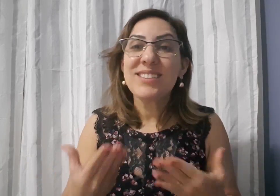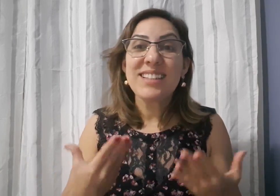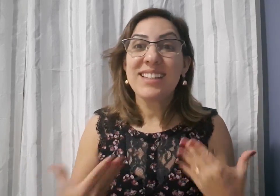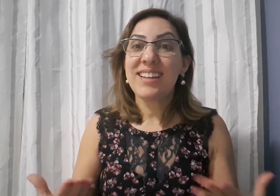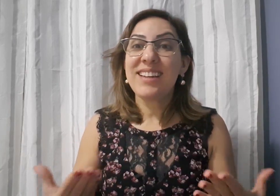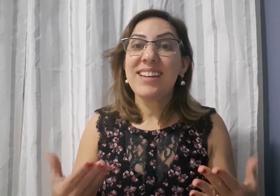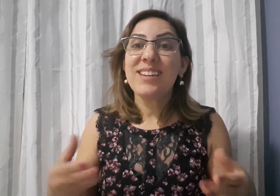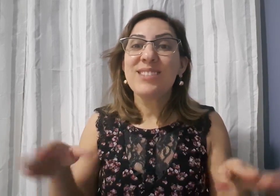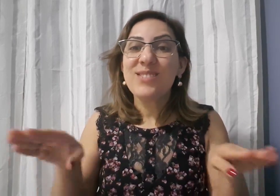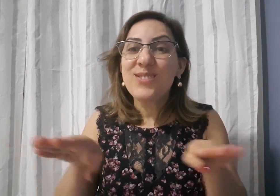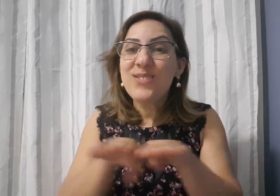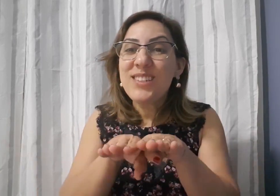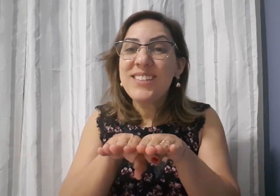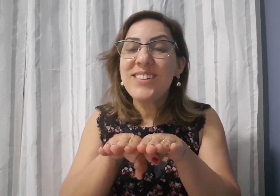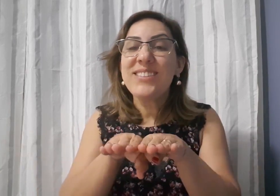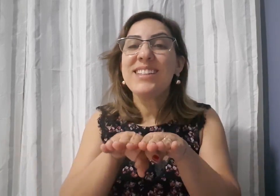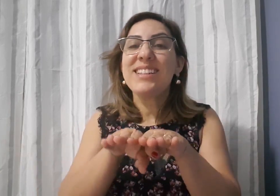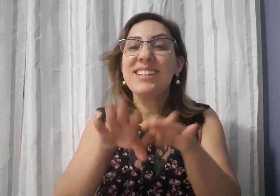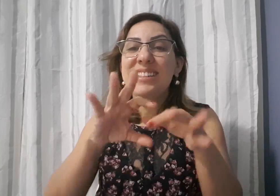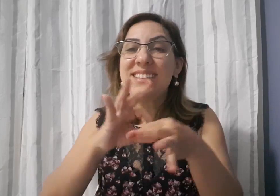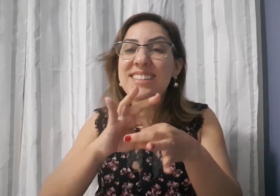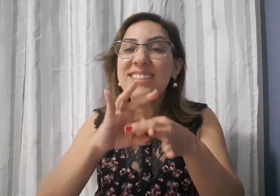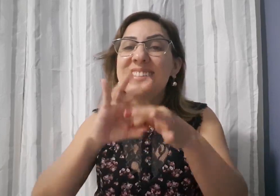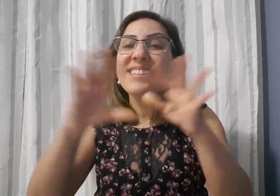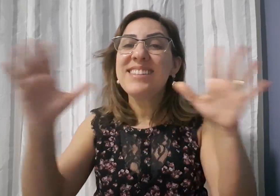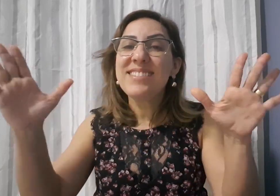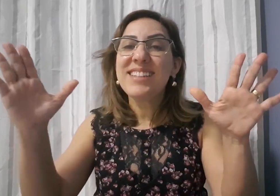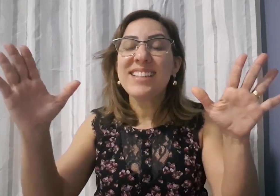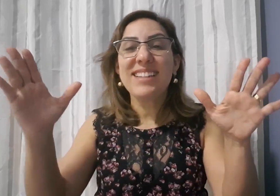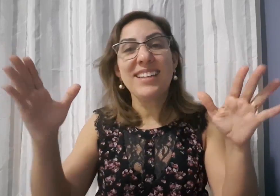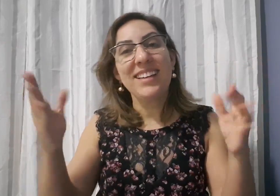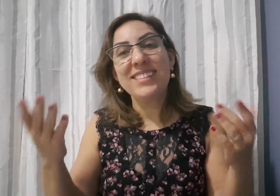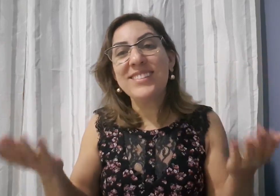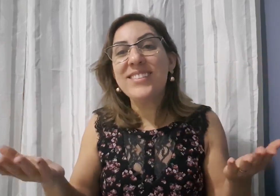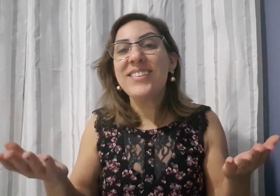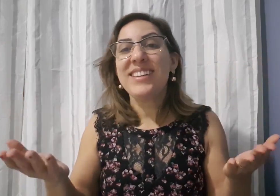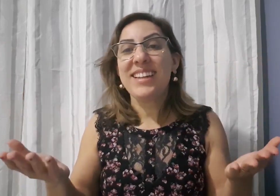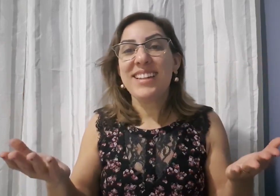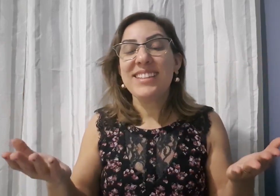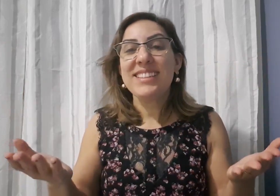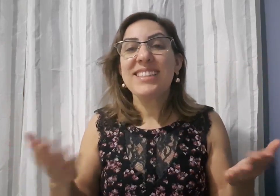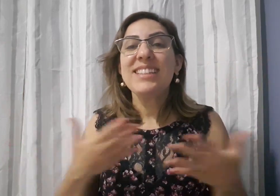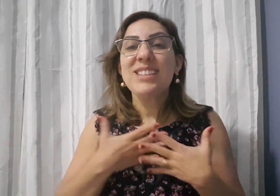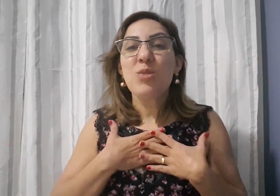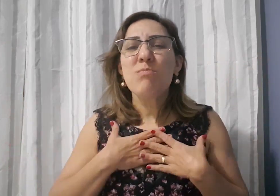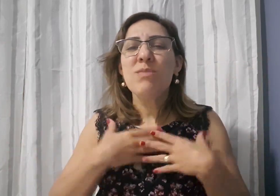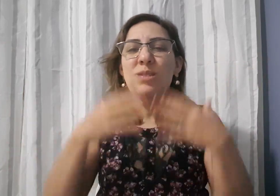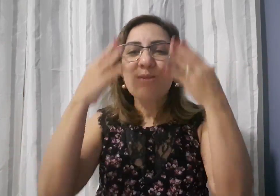Nós somos iguais a eles E podemos nos comunicar livremente com eles Isso é muito bom